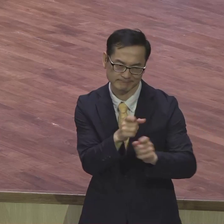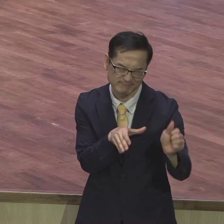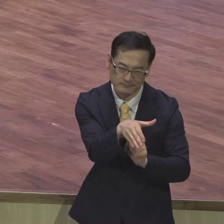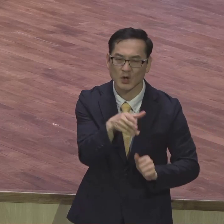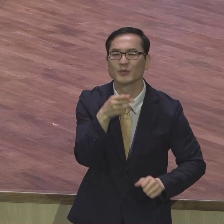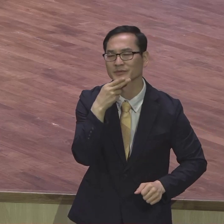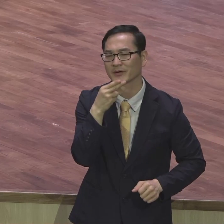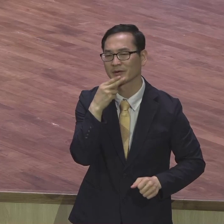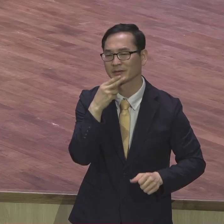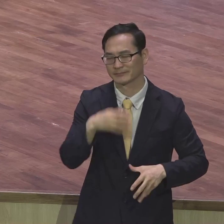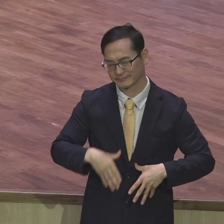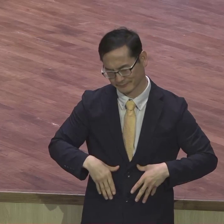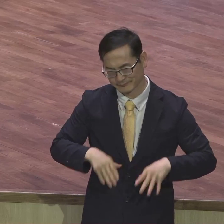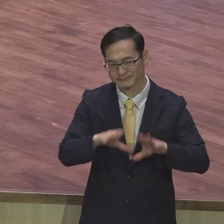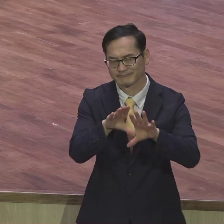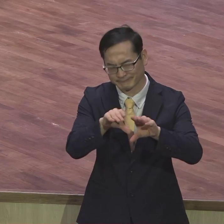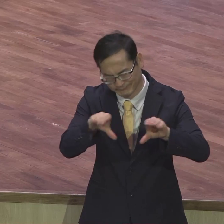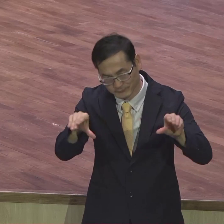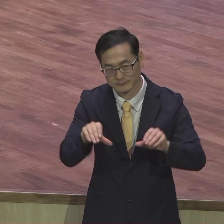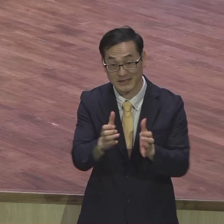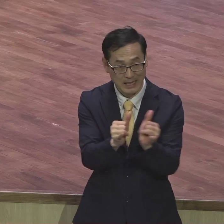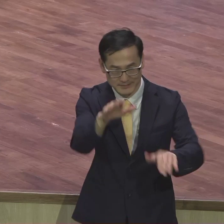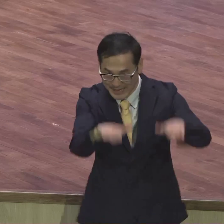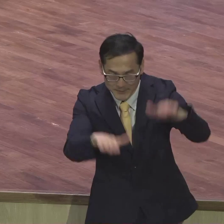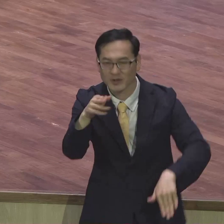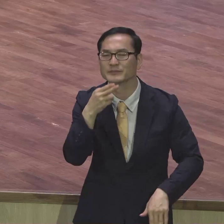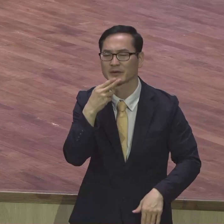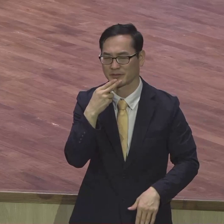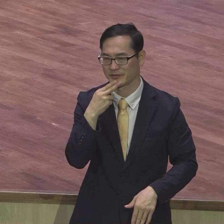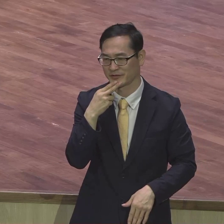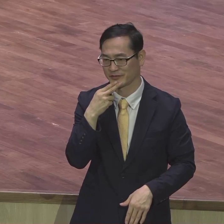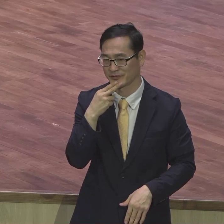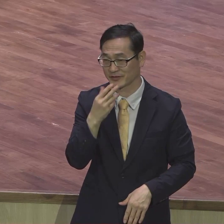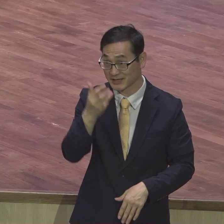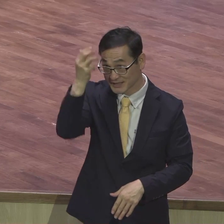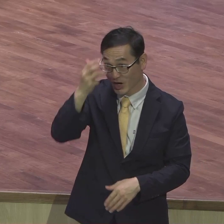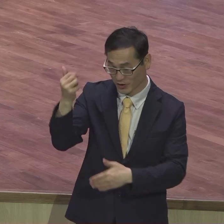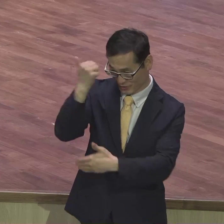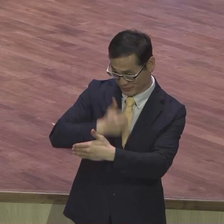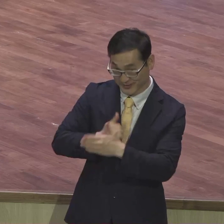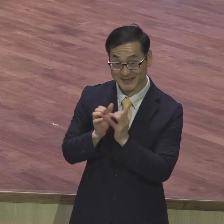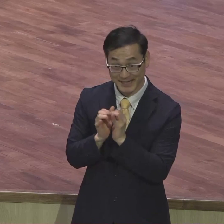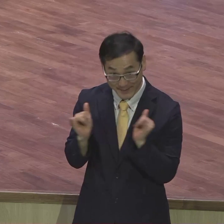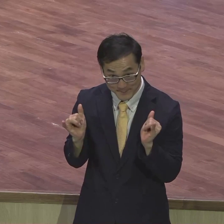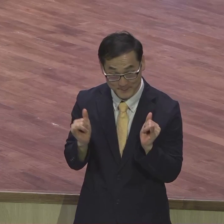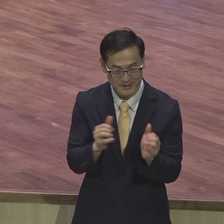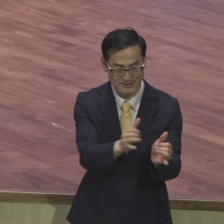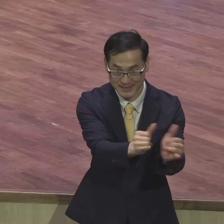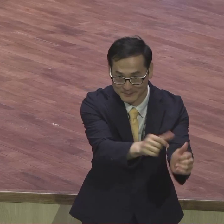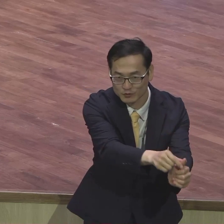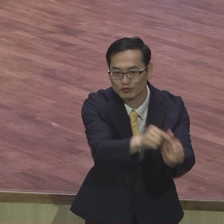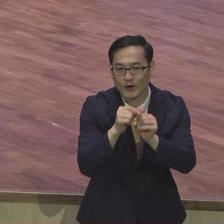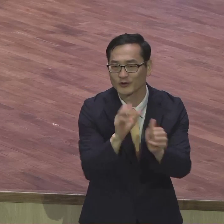성령의 사람은 사람을 차바리지 않습니다. 성령의 사람은 사람을 살리는 거예요. 살려요.